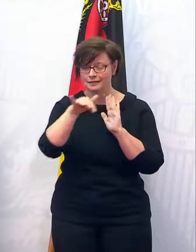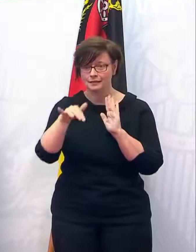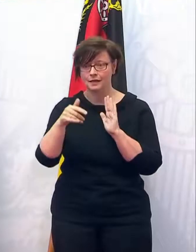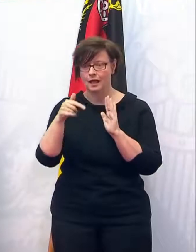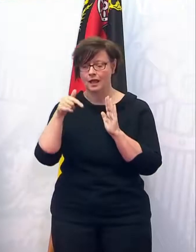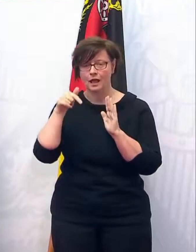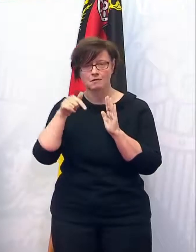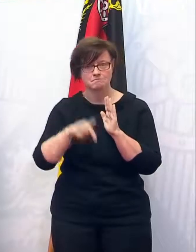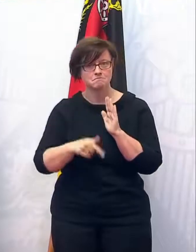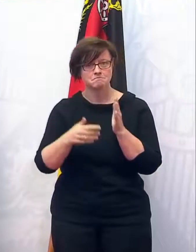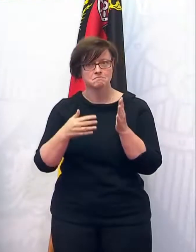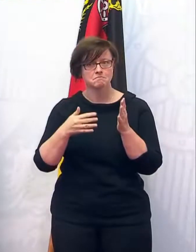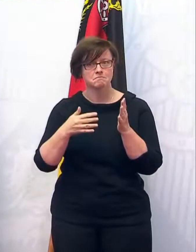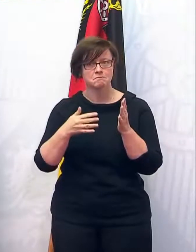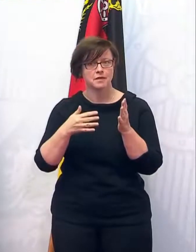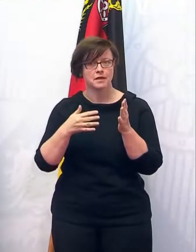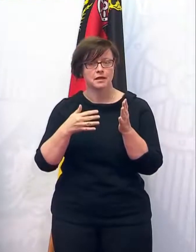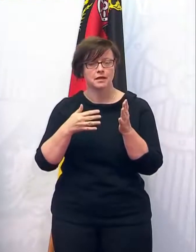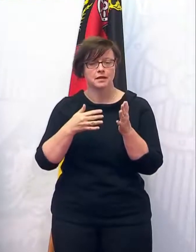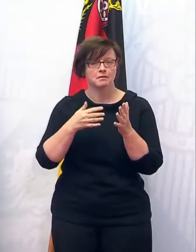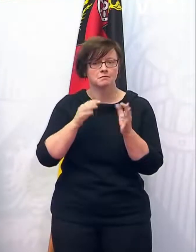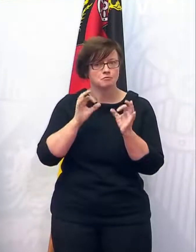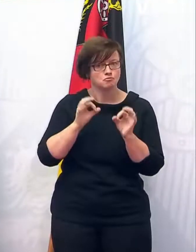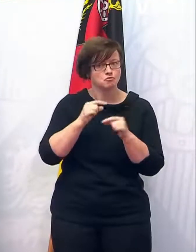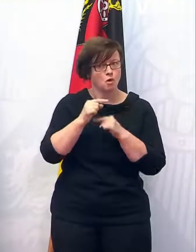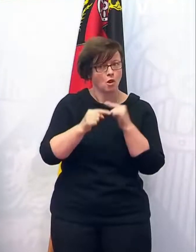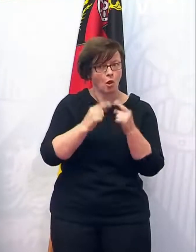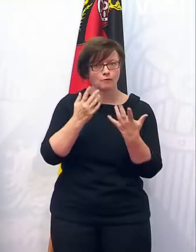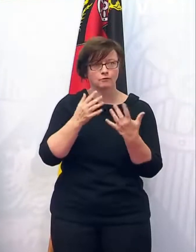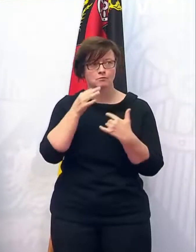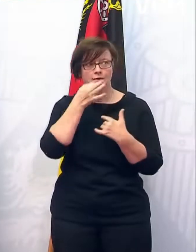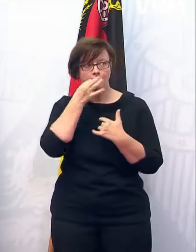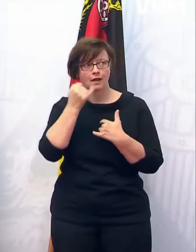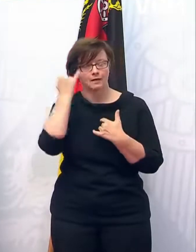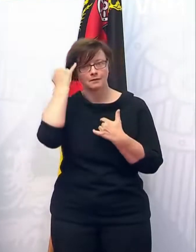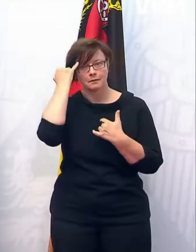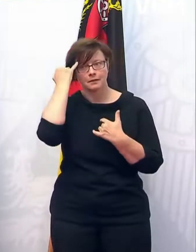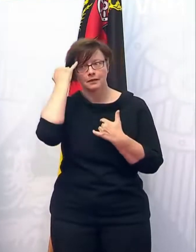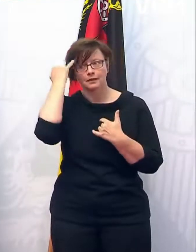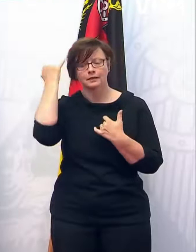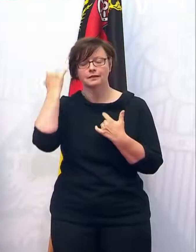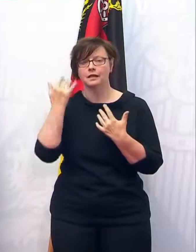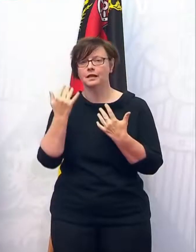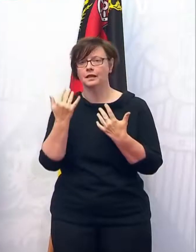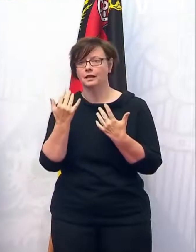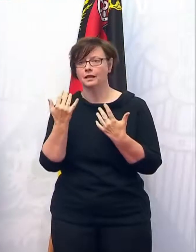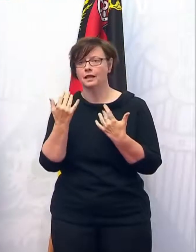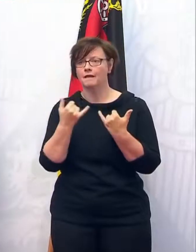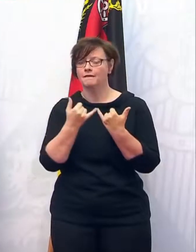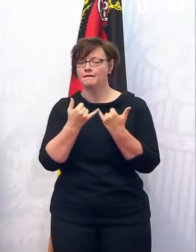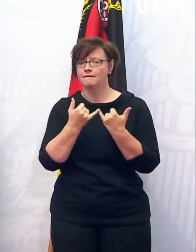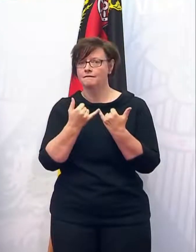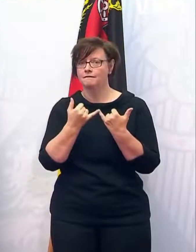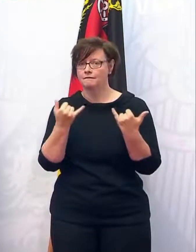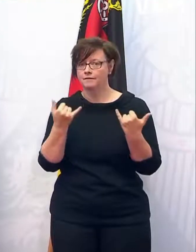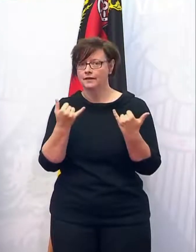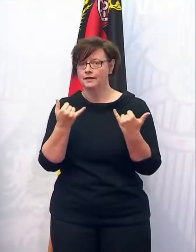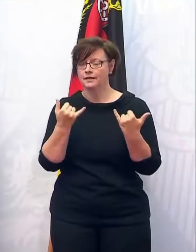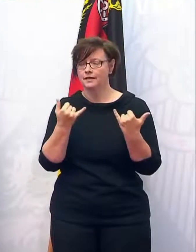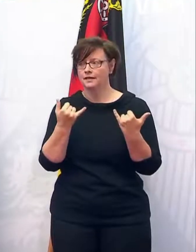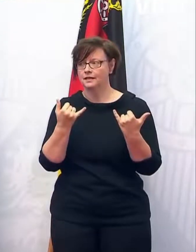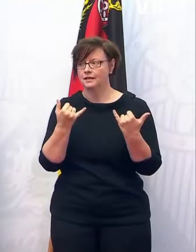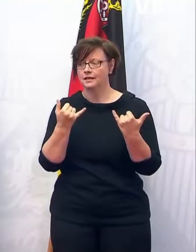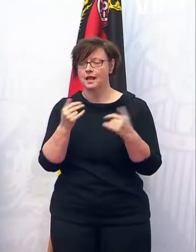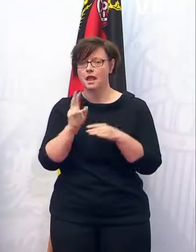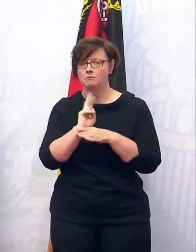einem Moment stattgefunden hat? Und andererseits gibt es eine Idee oder vielleicht sogar einen Plan, wie man das verhindern kann? Das